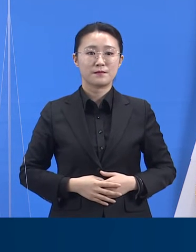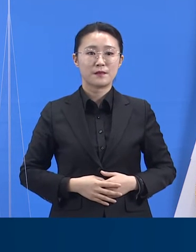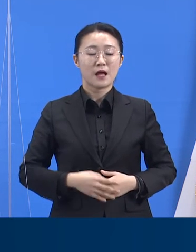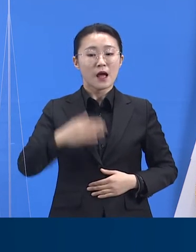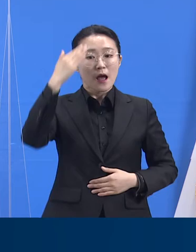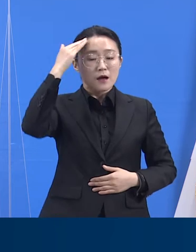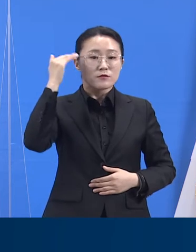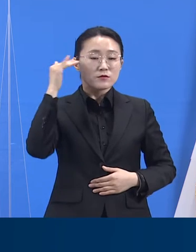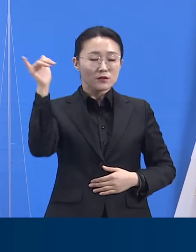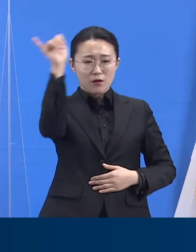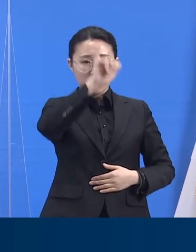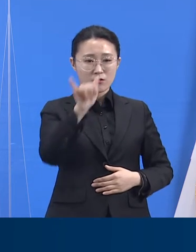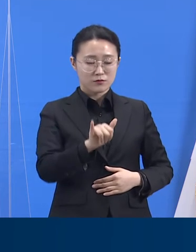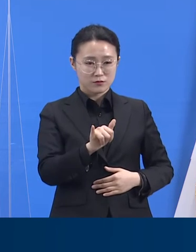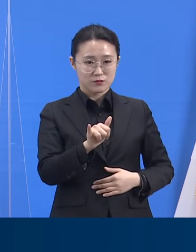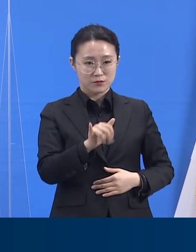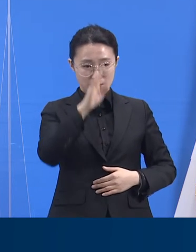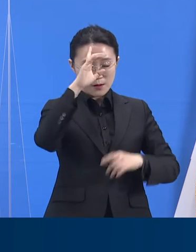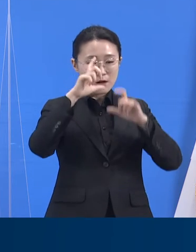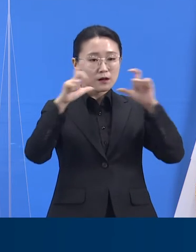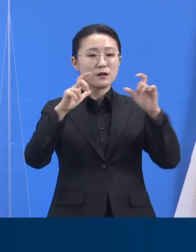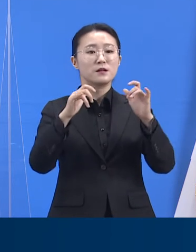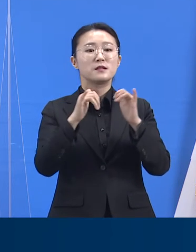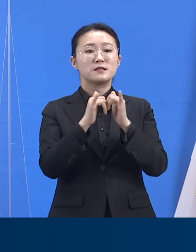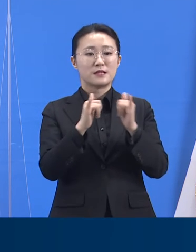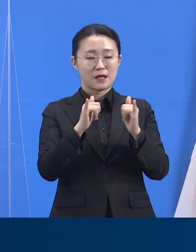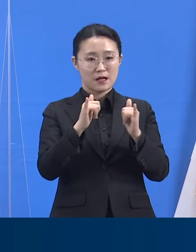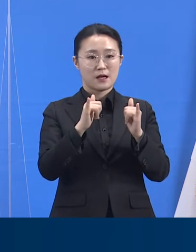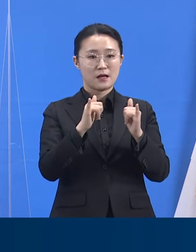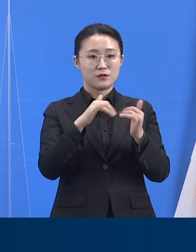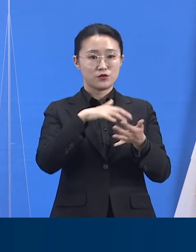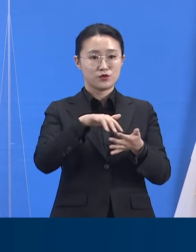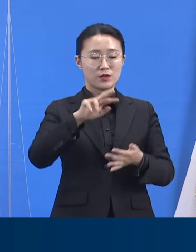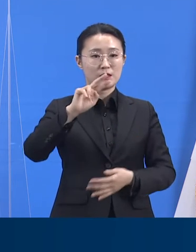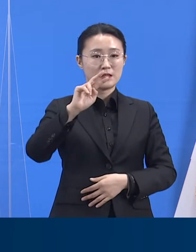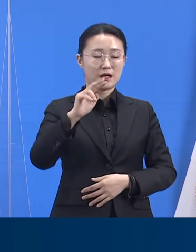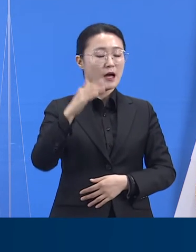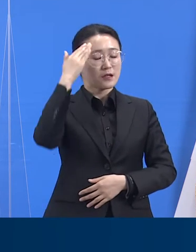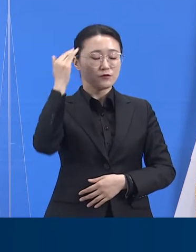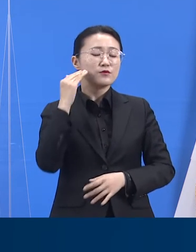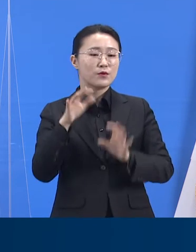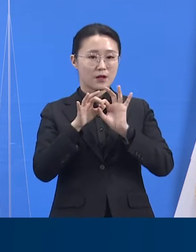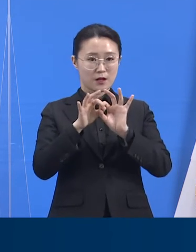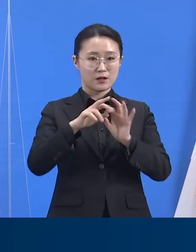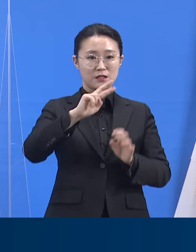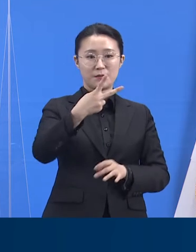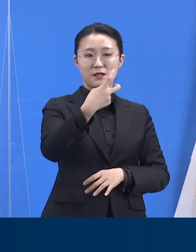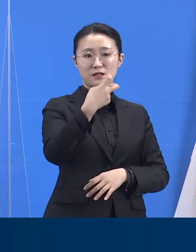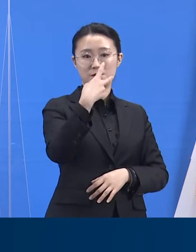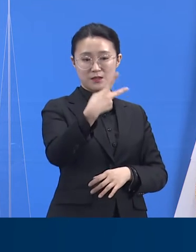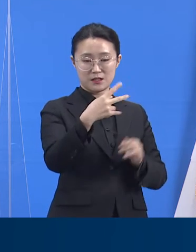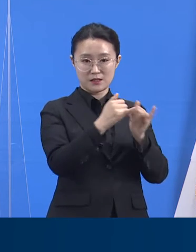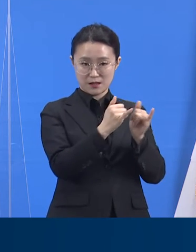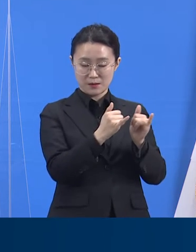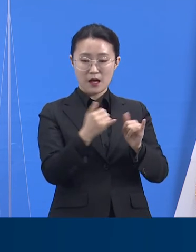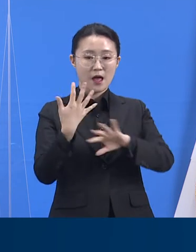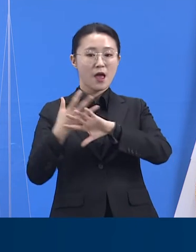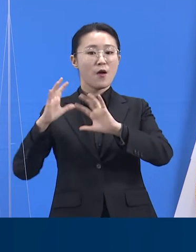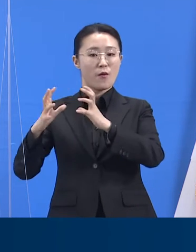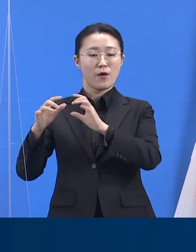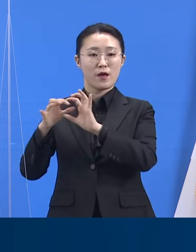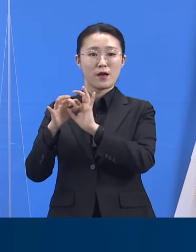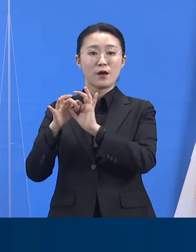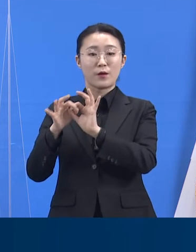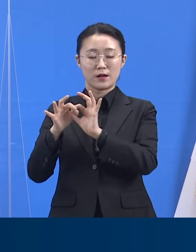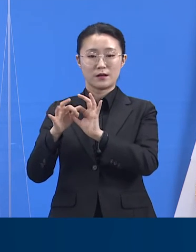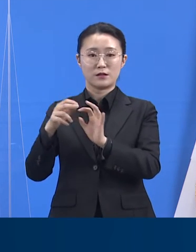발생이 222명이며 해외 유입 관련은 2명입니다. 신규 확진자 중 60세